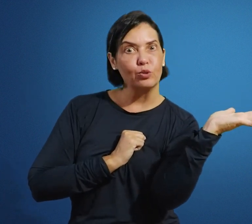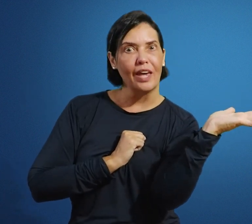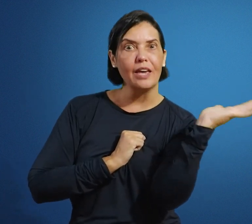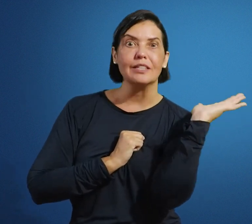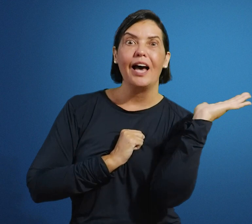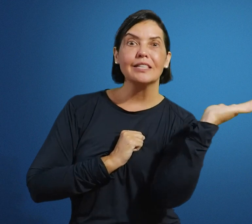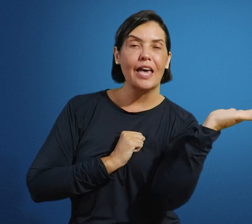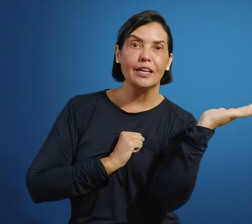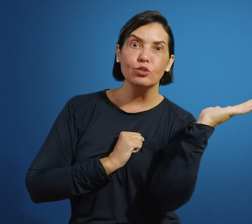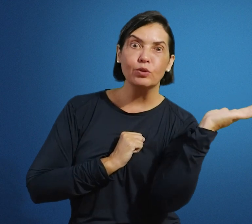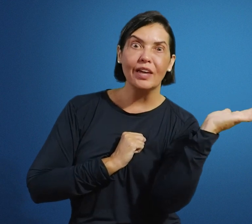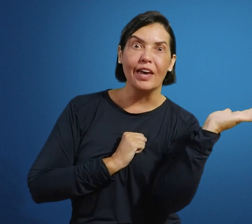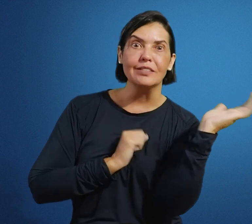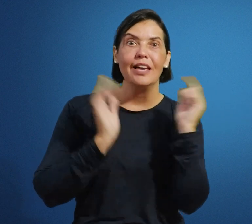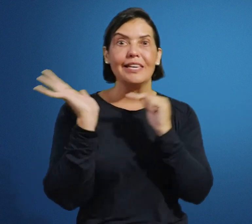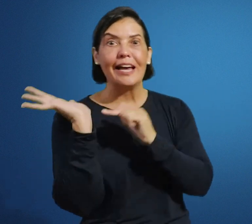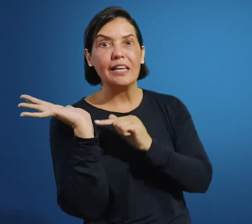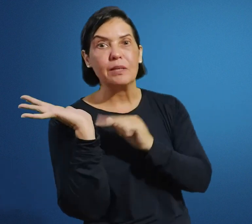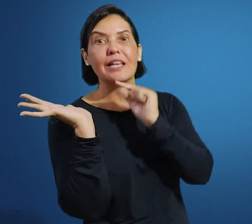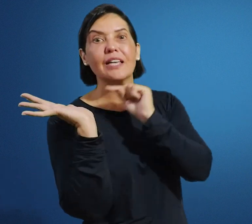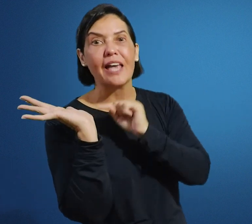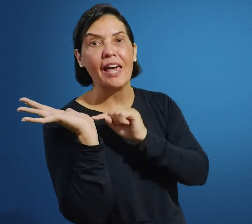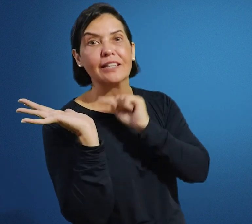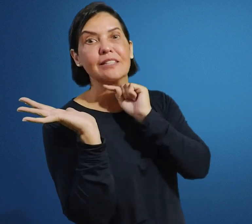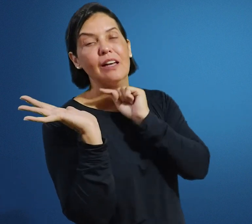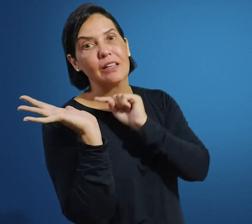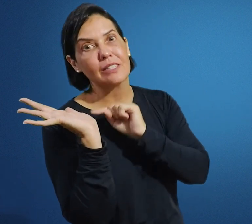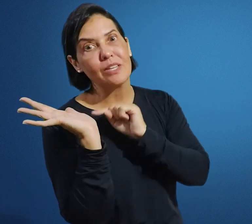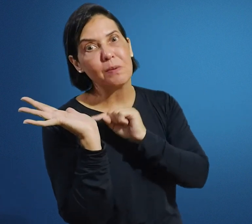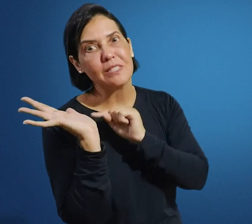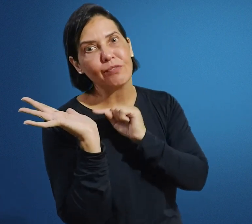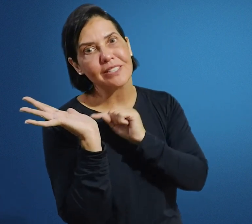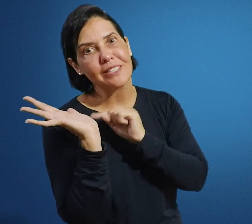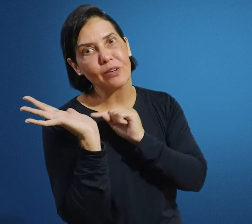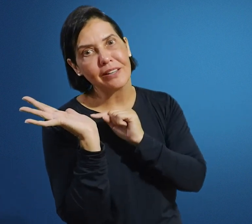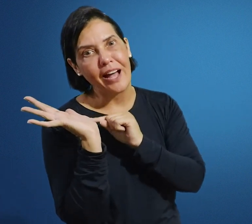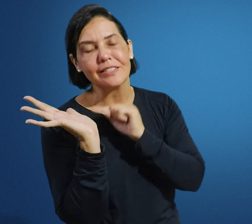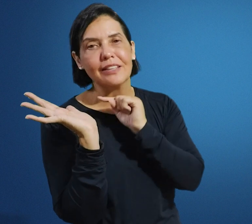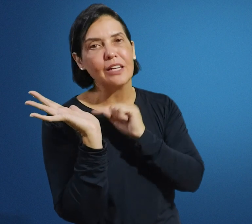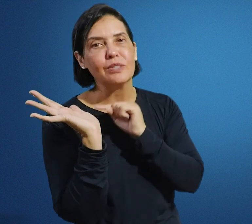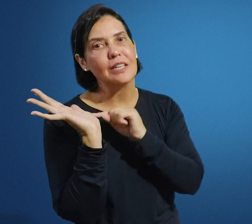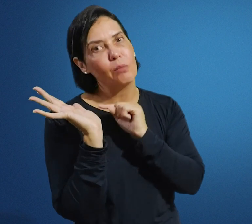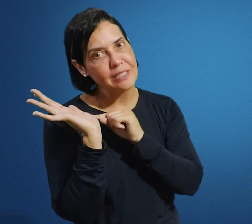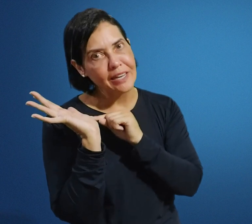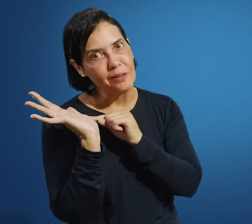português, as regras do português e a Libras, as regras que são específicas das singularidades da língua de sinal brasileira.